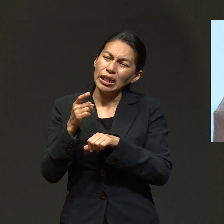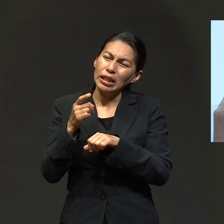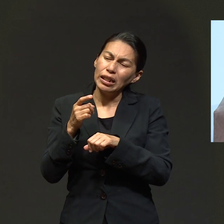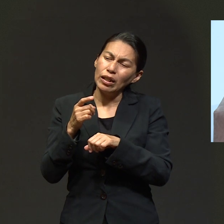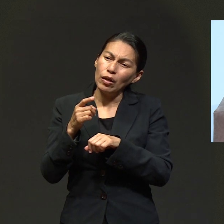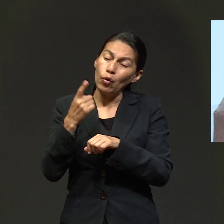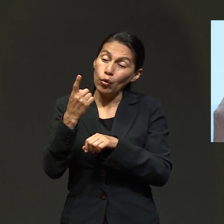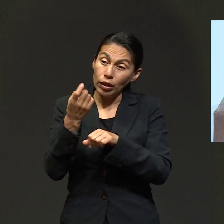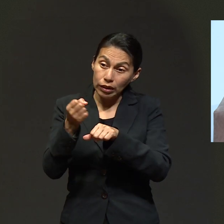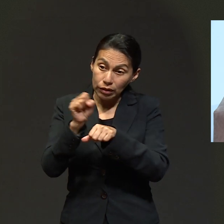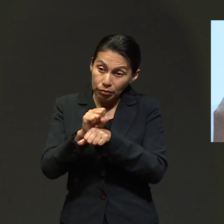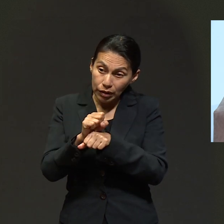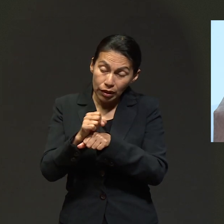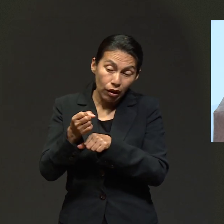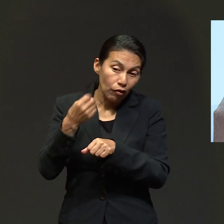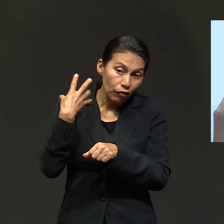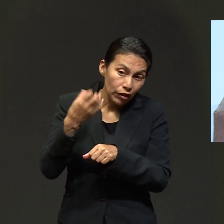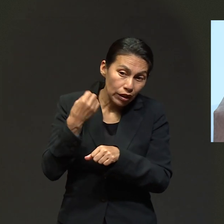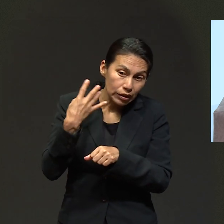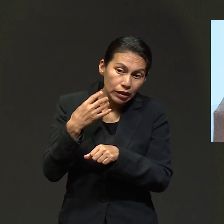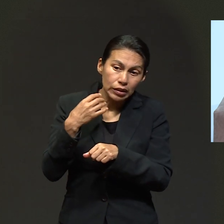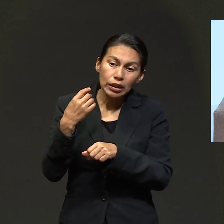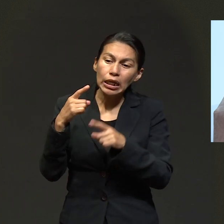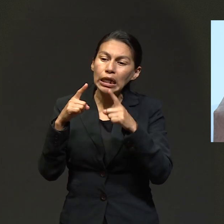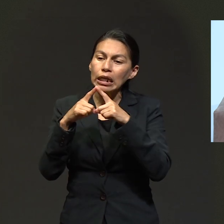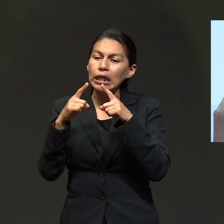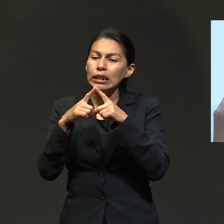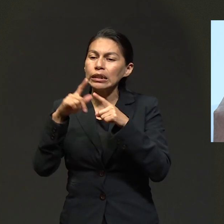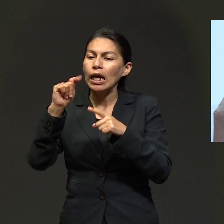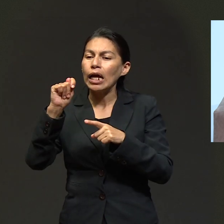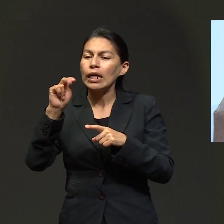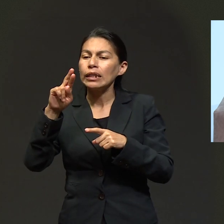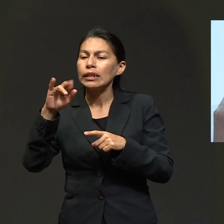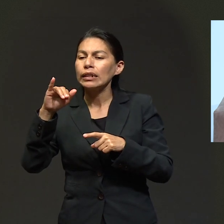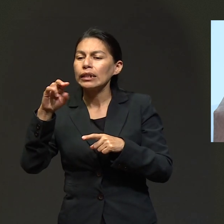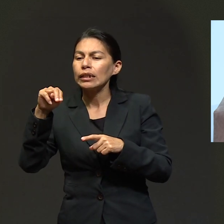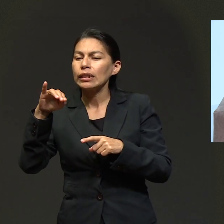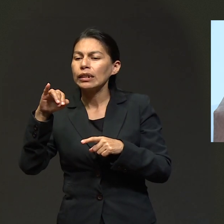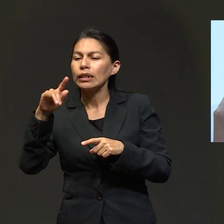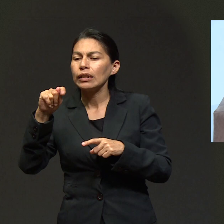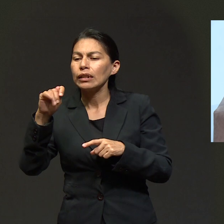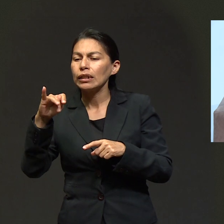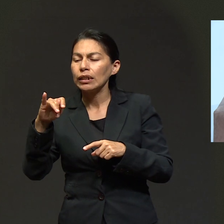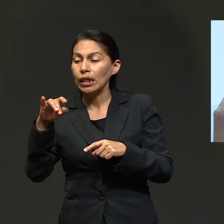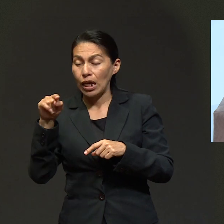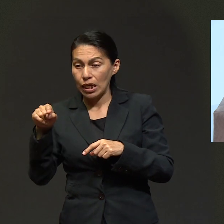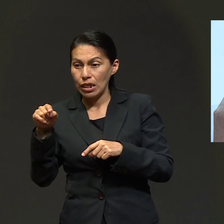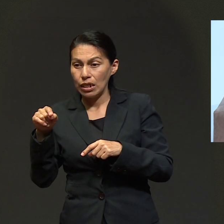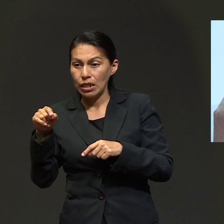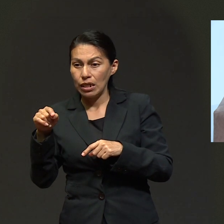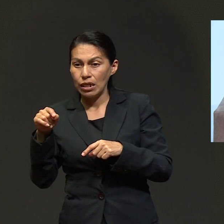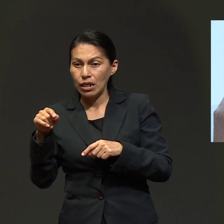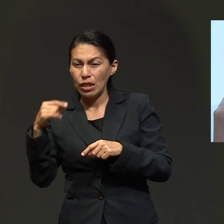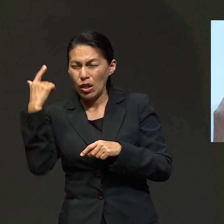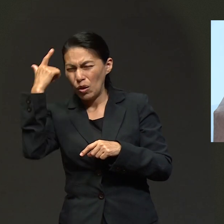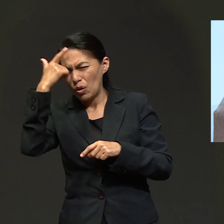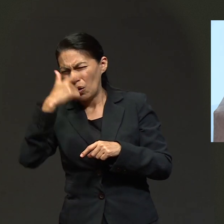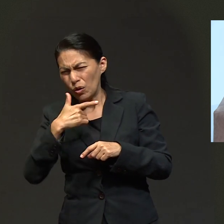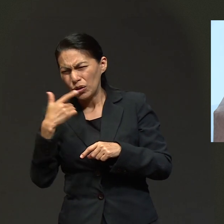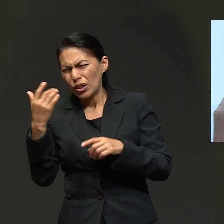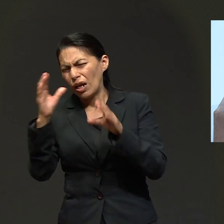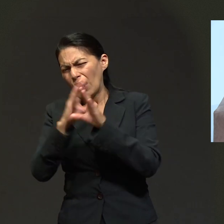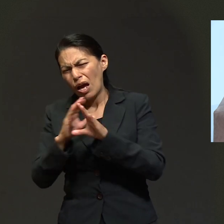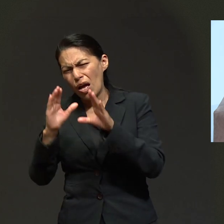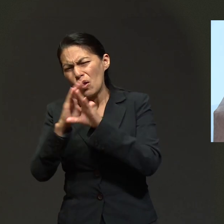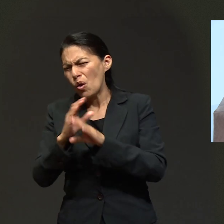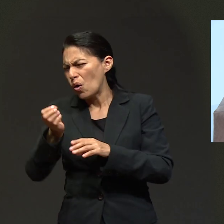semana estuvimos en una campaña, estuvimos yendo a la iglesia, a una iglesia que se llama Trinity, y ahí hubo ese sábado